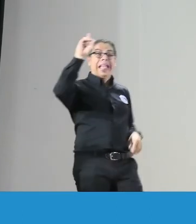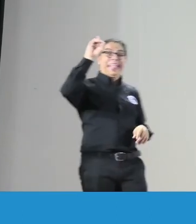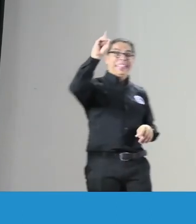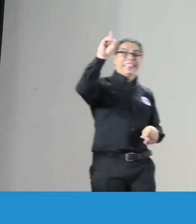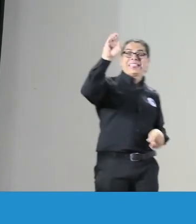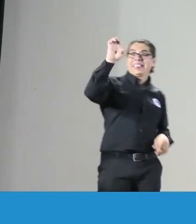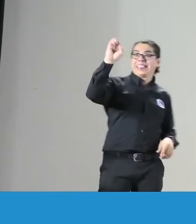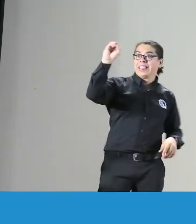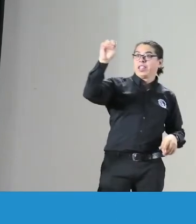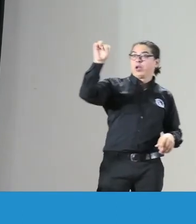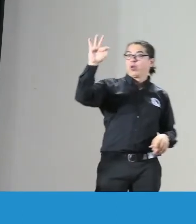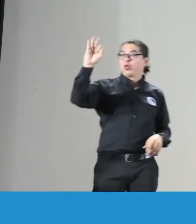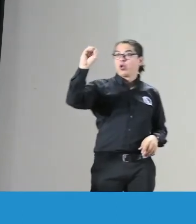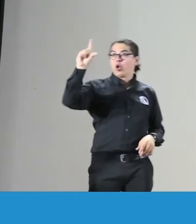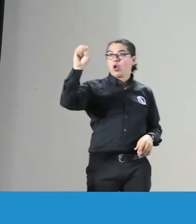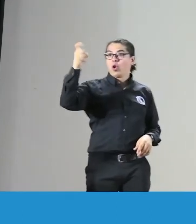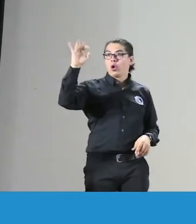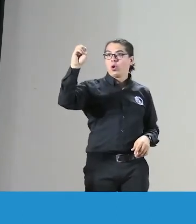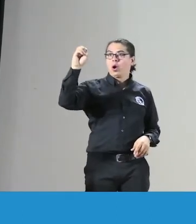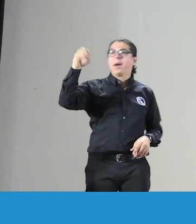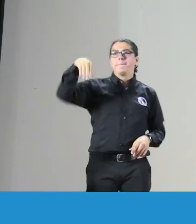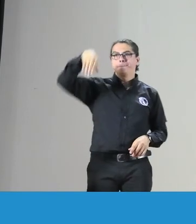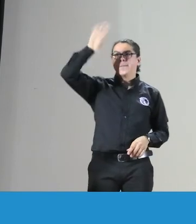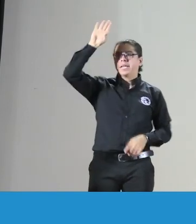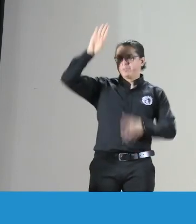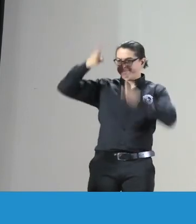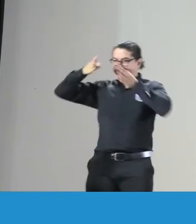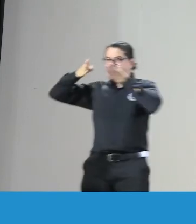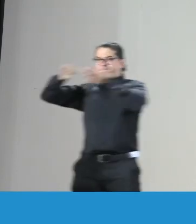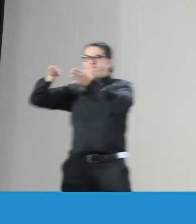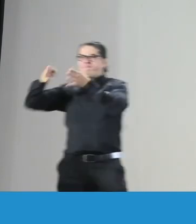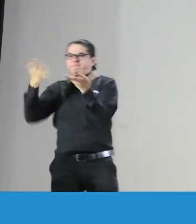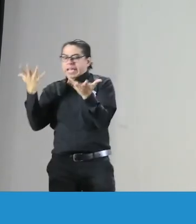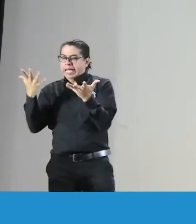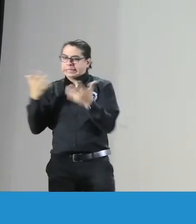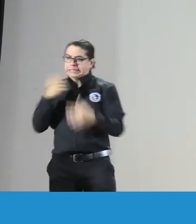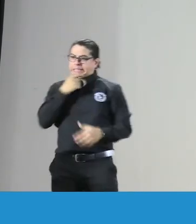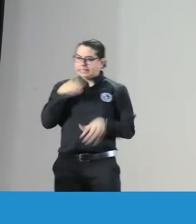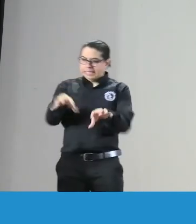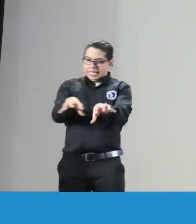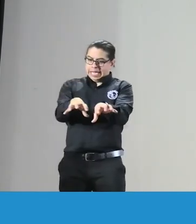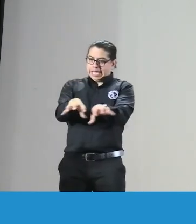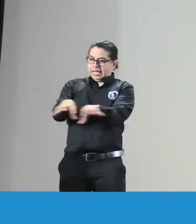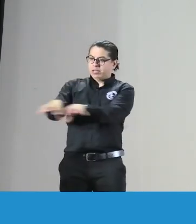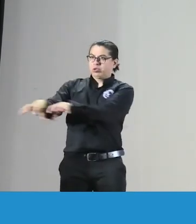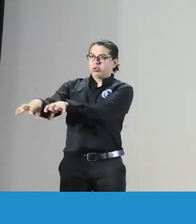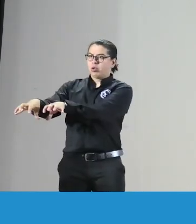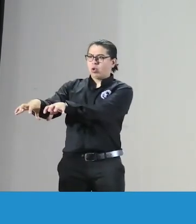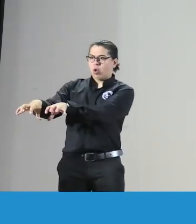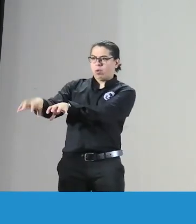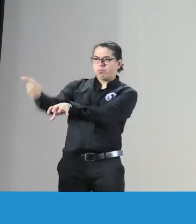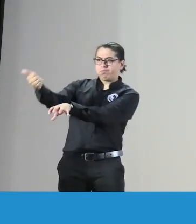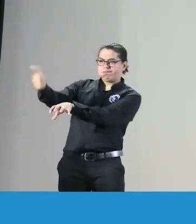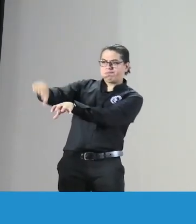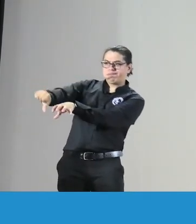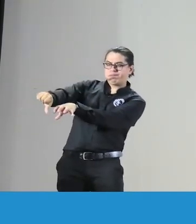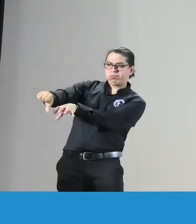ok el código de deontología está enfocado aquí al comportamiento